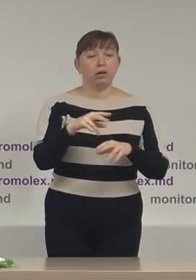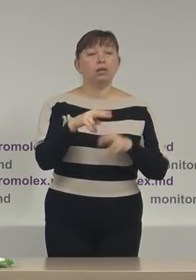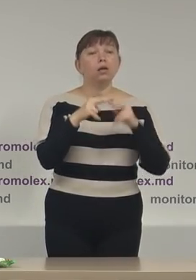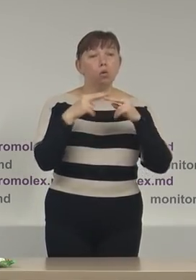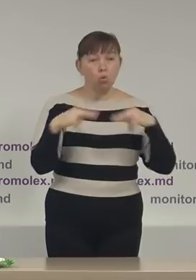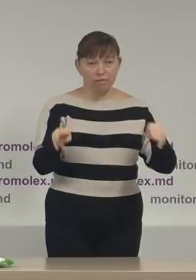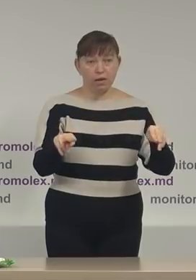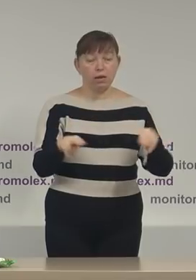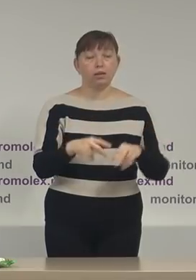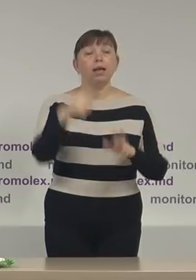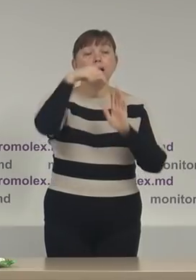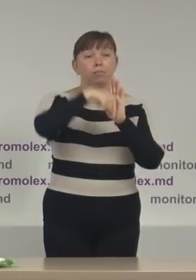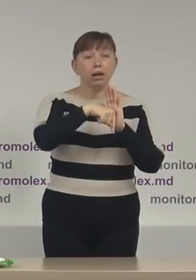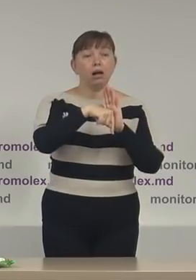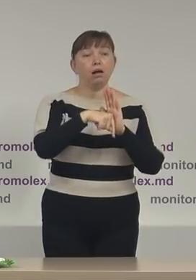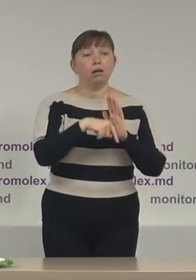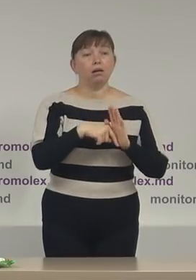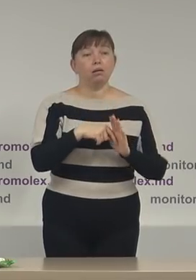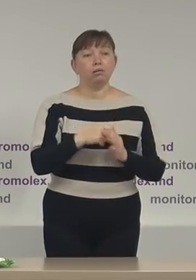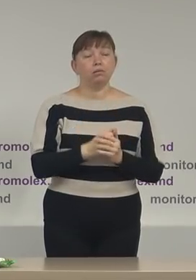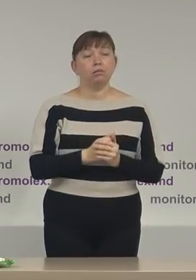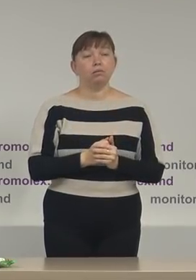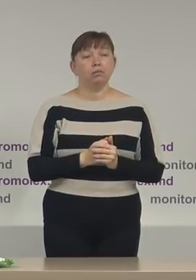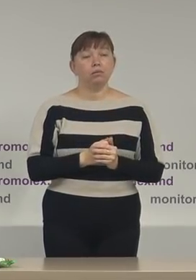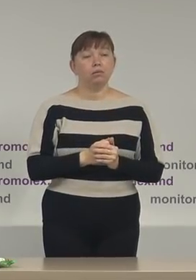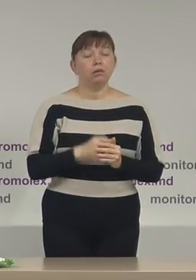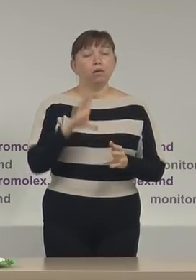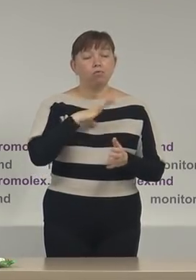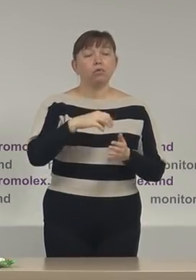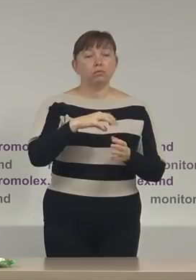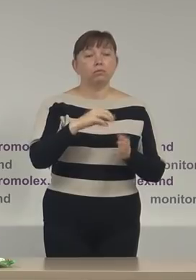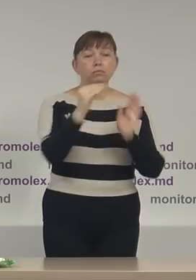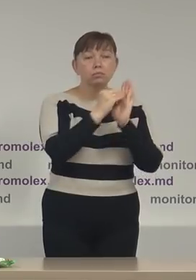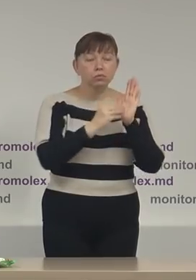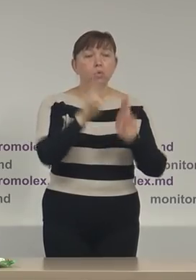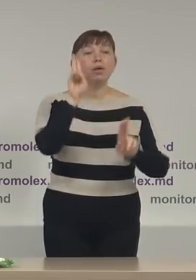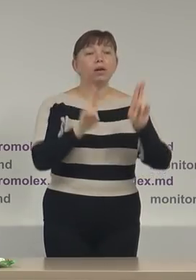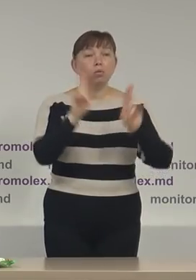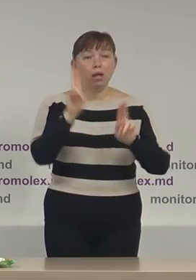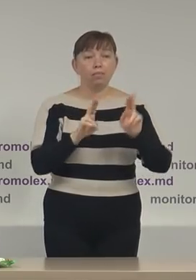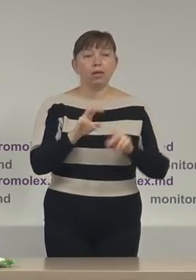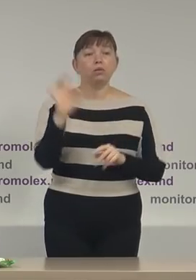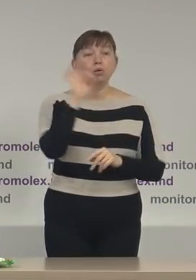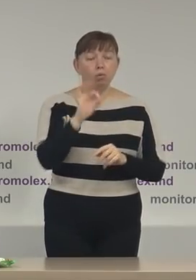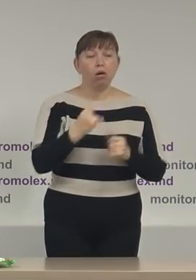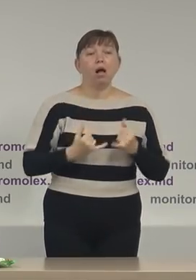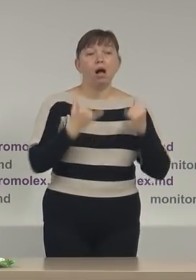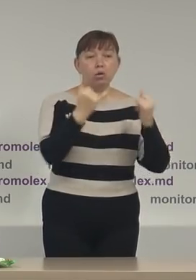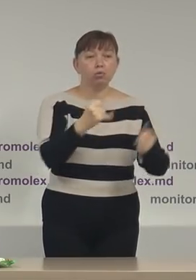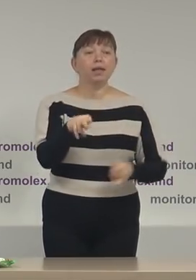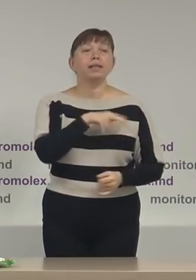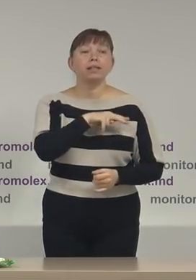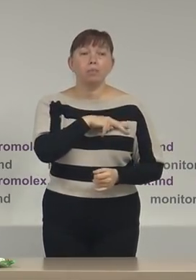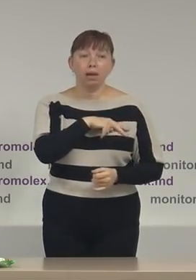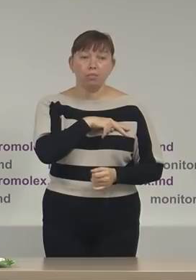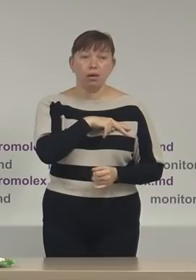prin care s-a aprobat un regulament cu privire la acordarea de premii